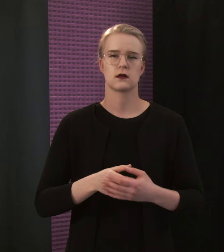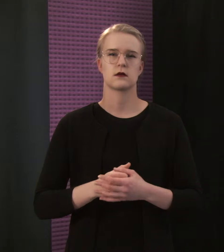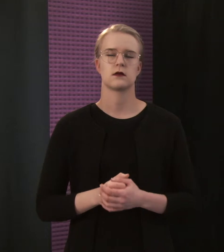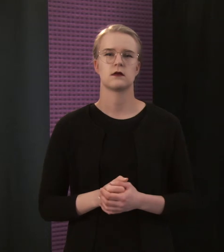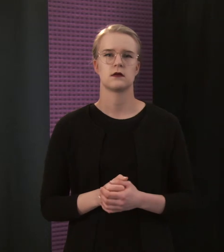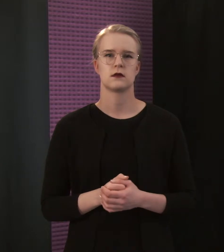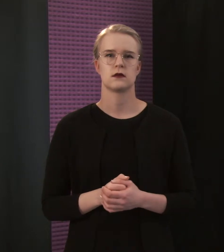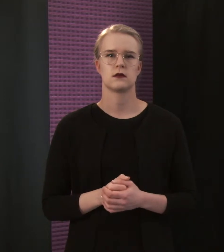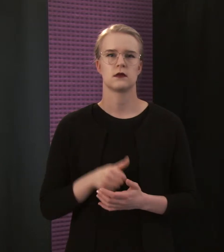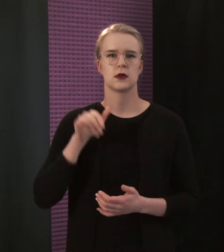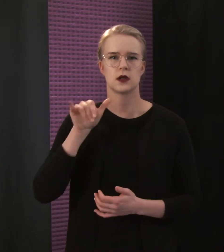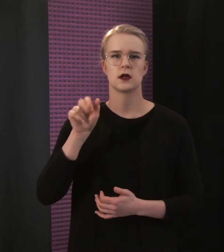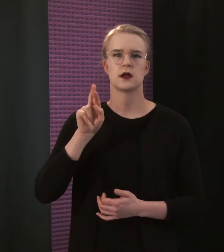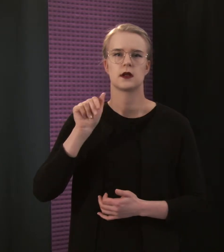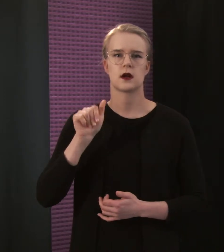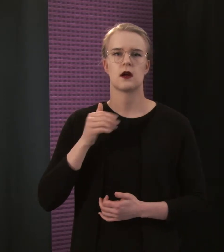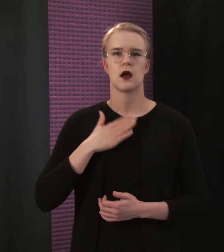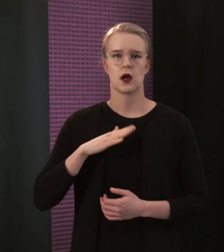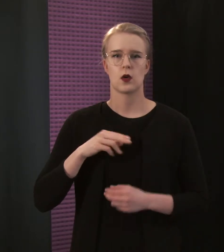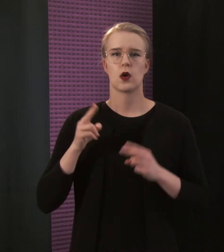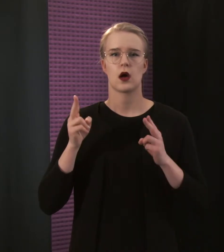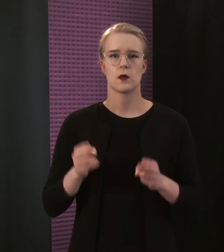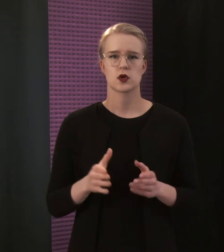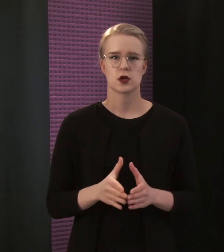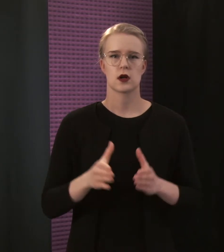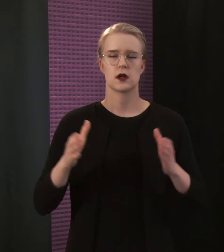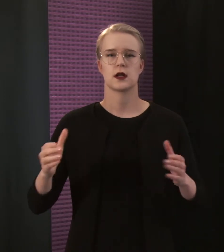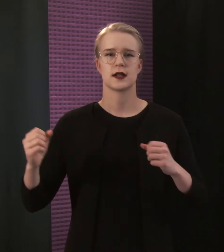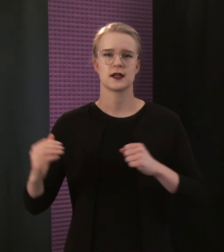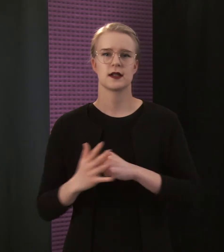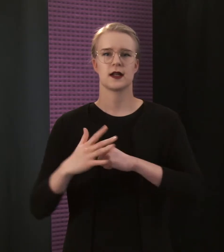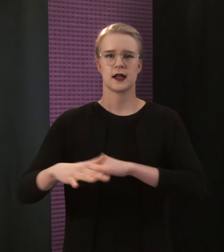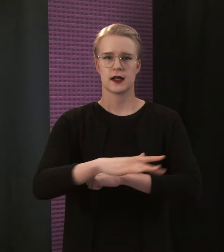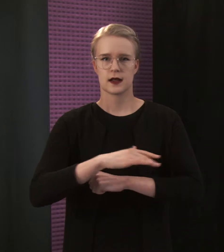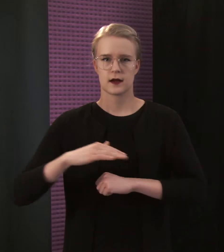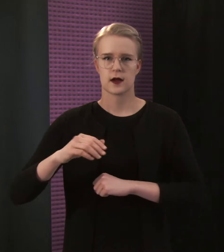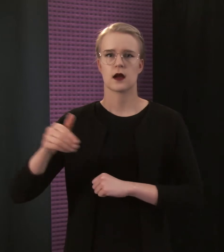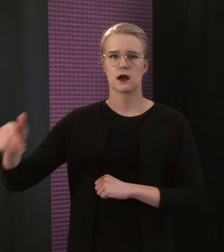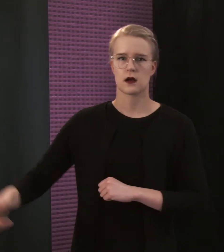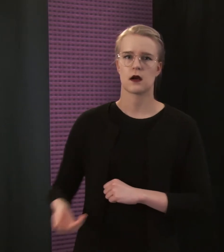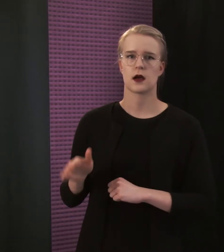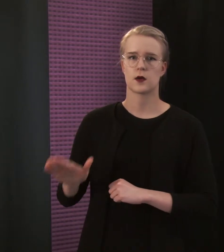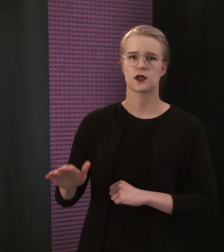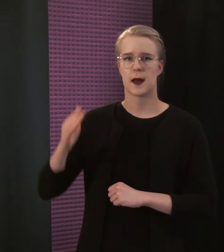Jara haluaa myös laajentaa Siilinjärven kaivoksensa nykyistä päälouhosta pohjoiseen.